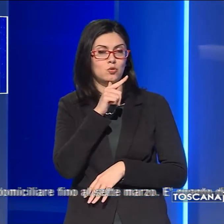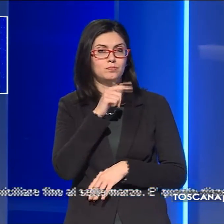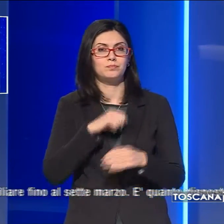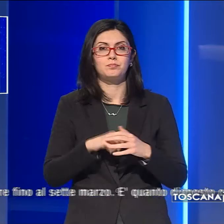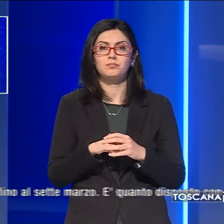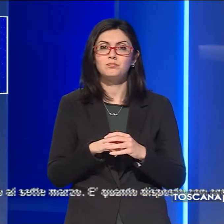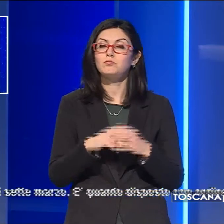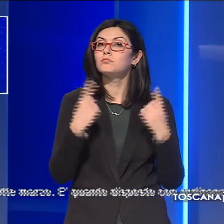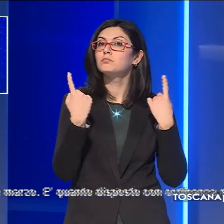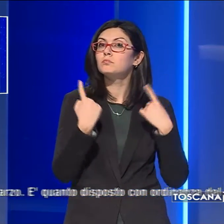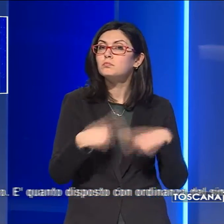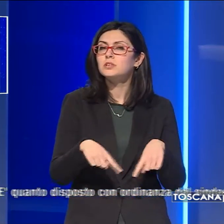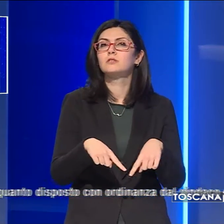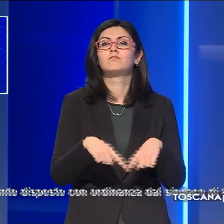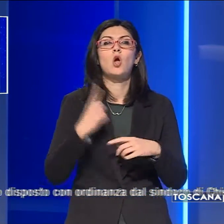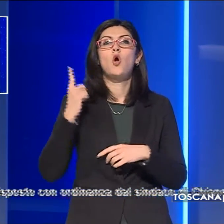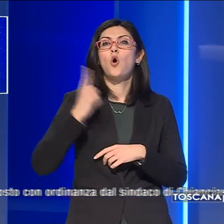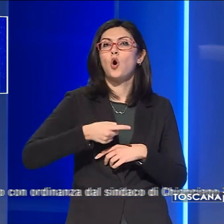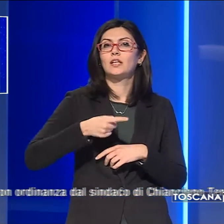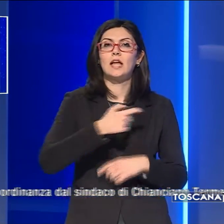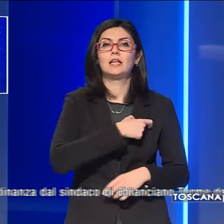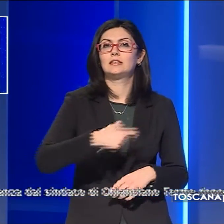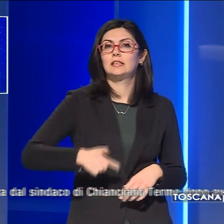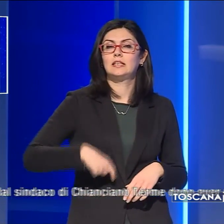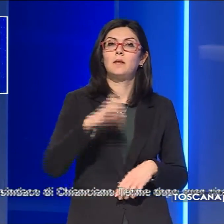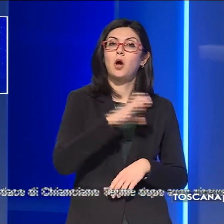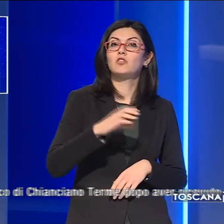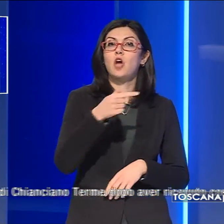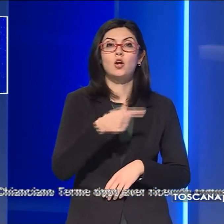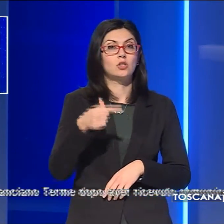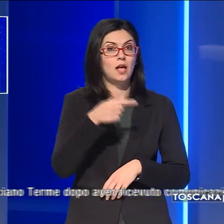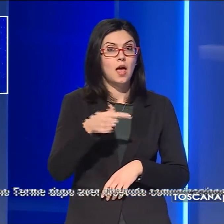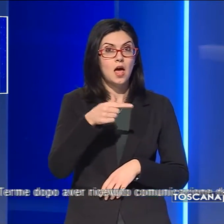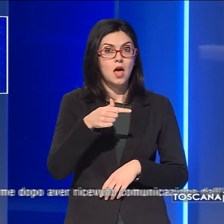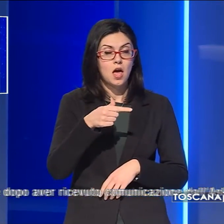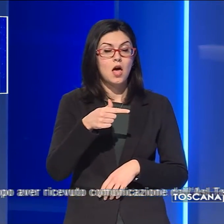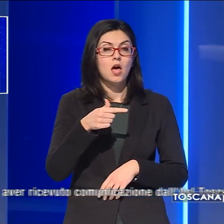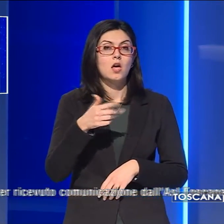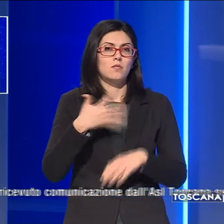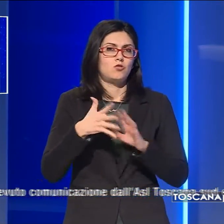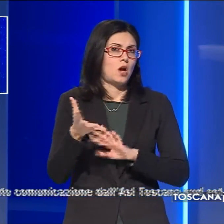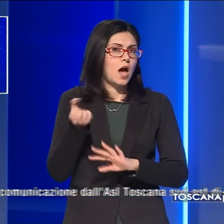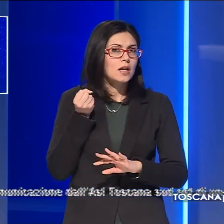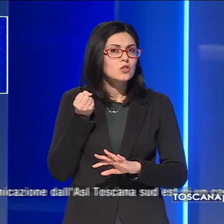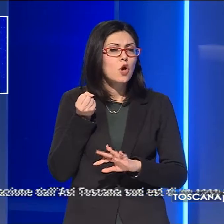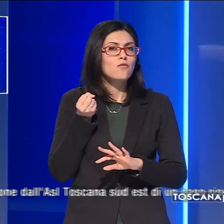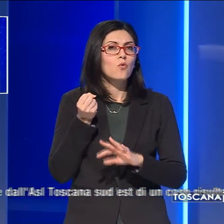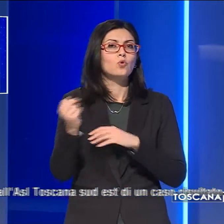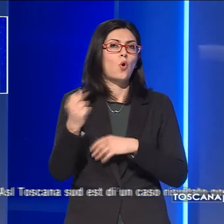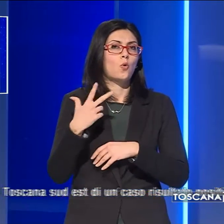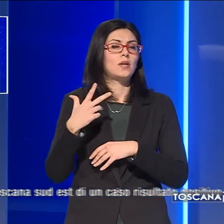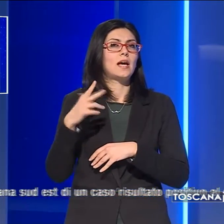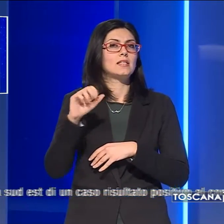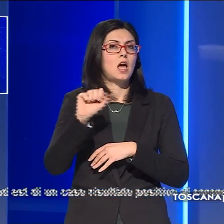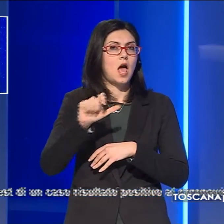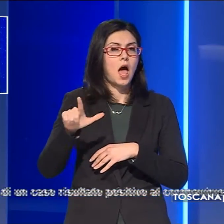È quanto disposto con ordinanza dal sindaco di Chianciano Terme dopo aver ricevuto comunicazione dall'AS Toscana